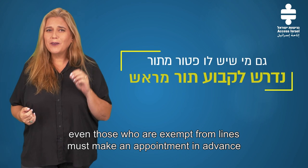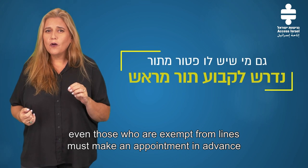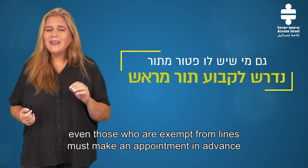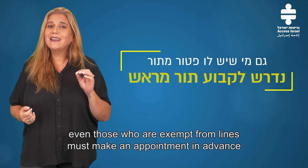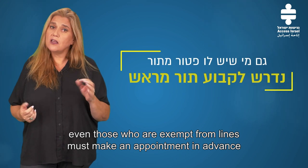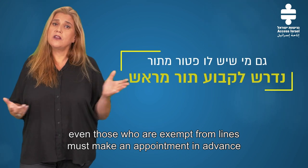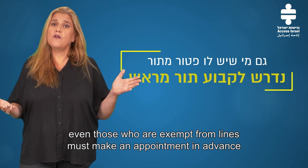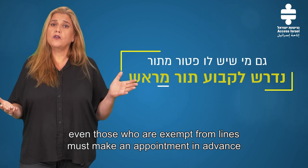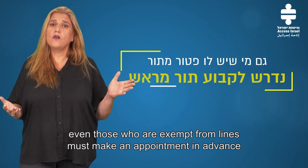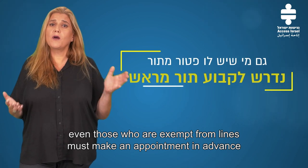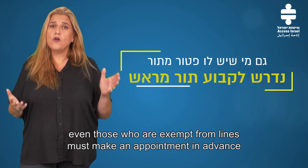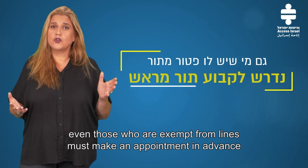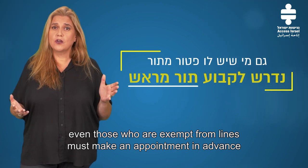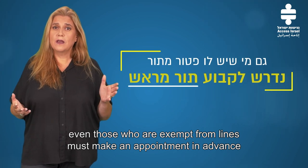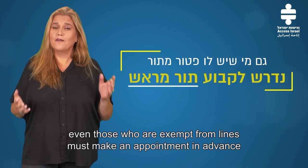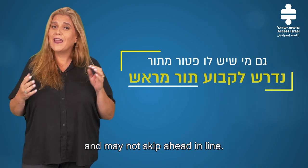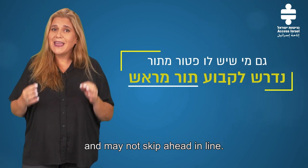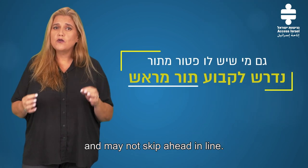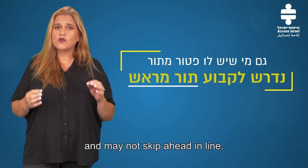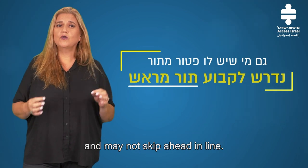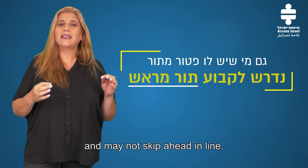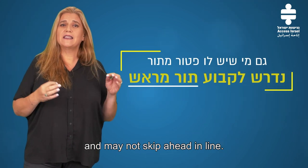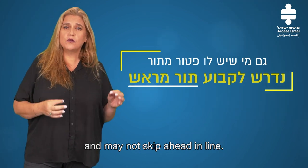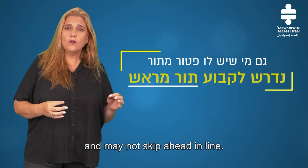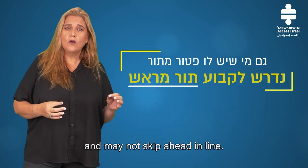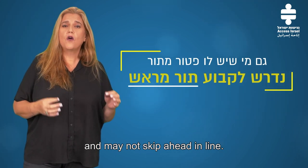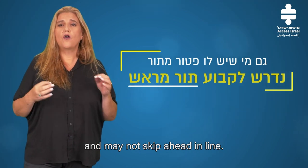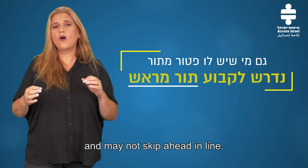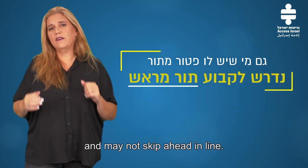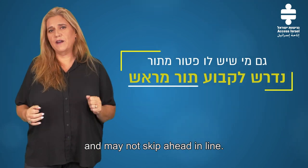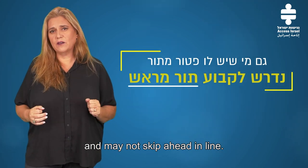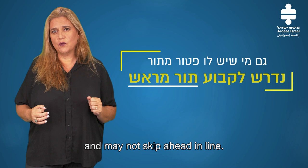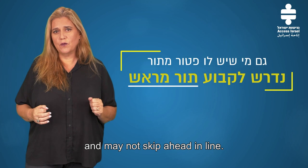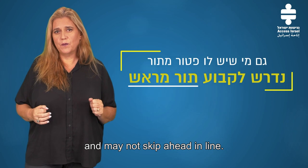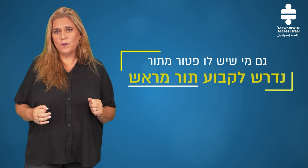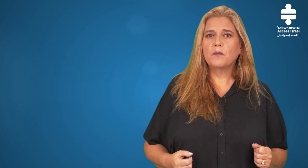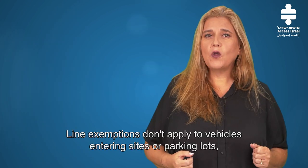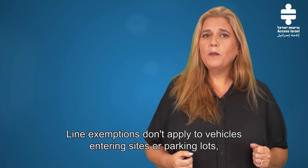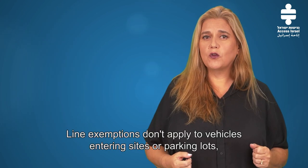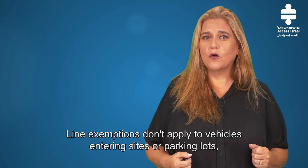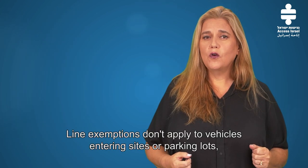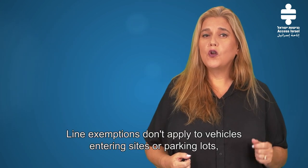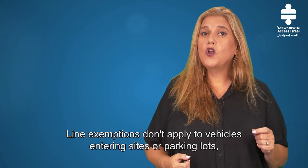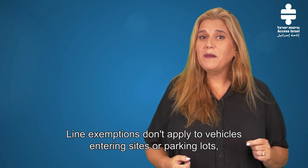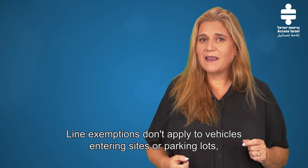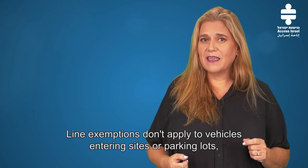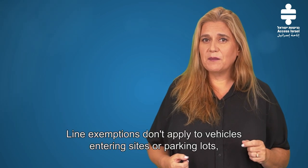מתור נדרש לקבוע תור מראש ואין לו זכות לקיצור או עקיפת התור פתור מתור לא מתקיים